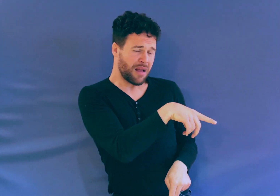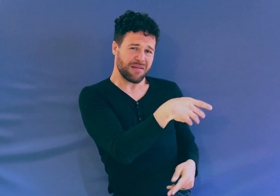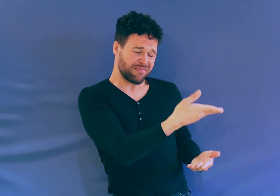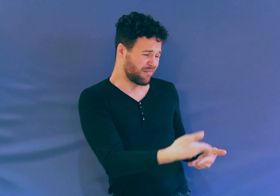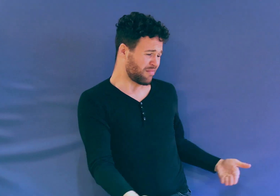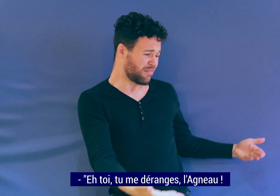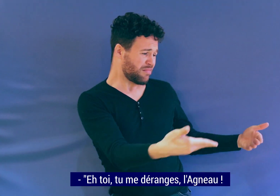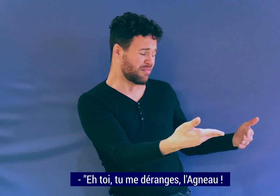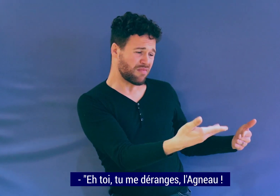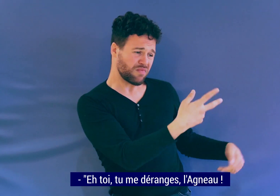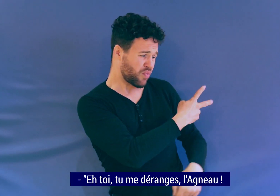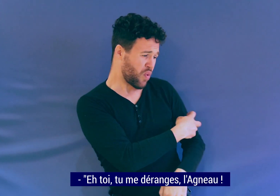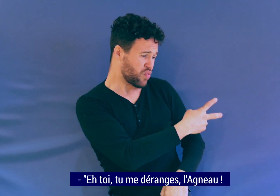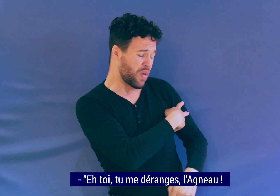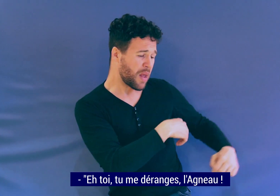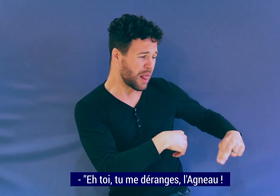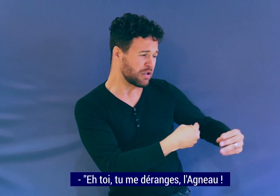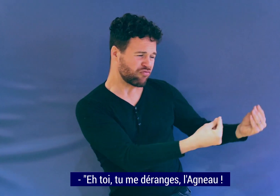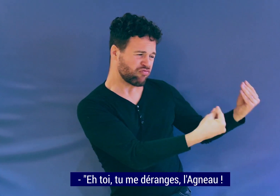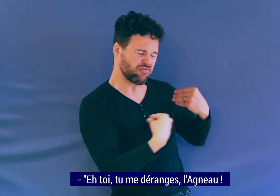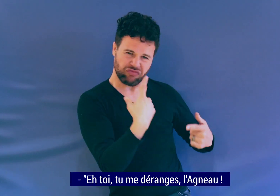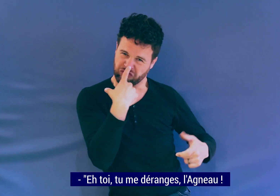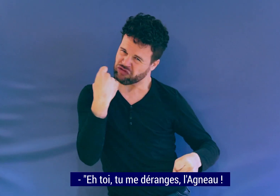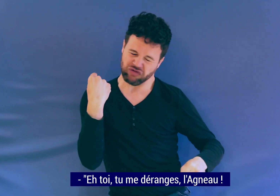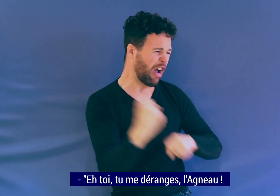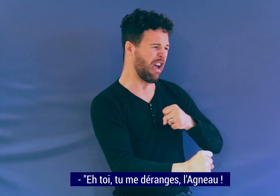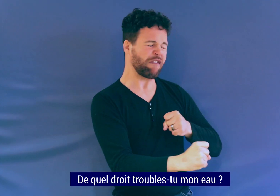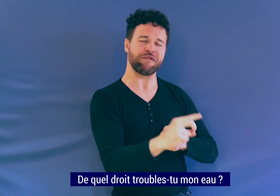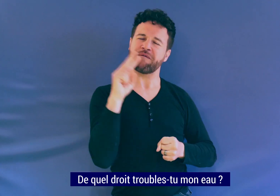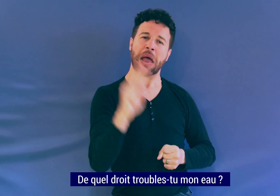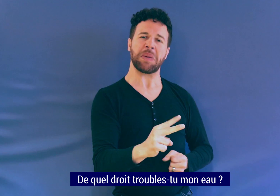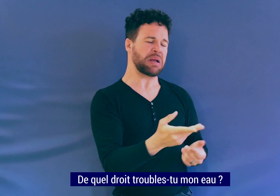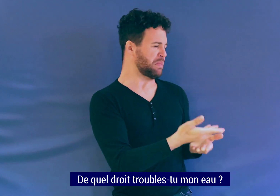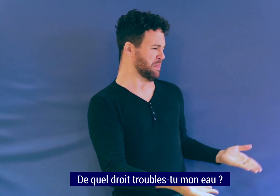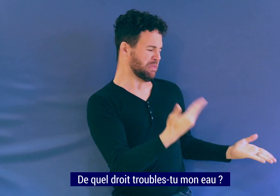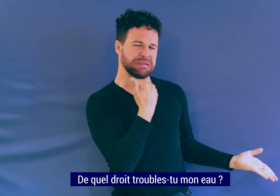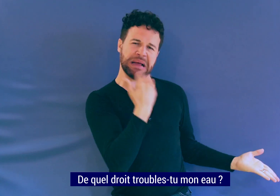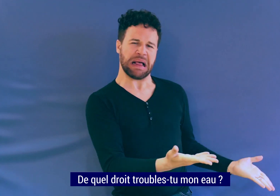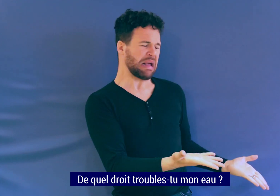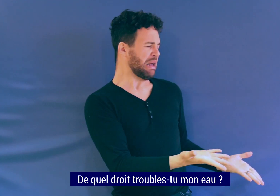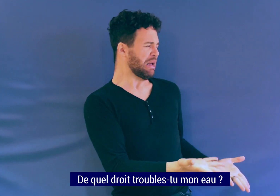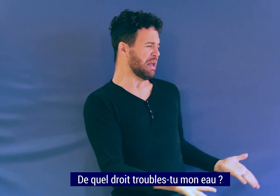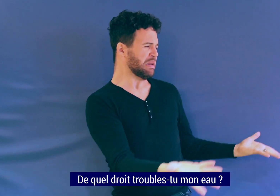Et toi, tu me déranges l'agneau. De quel droit troubles-tu mon eau ?